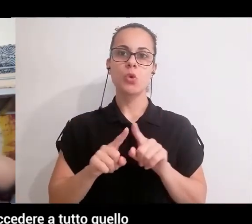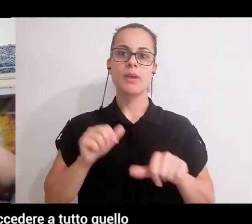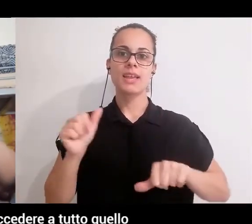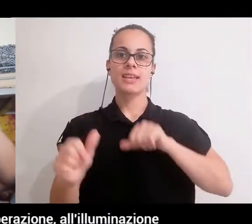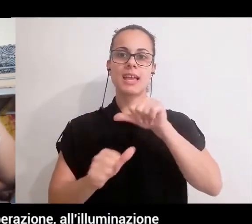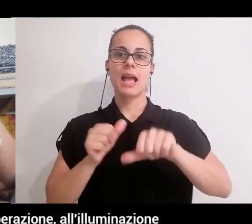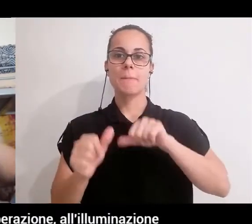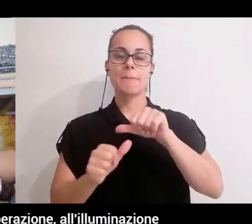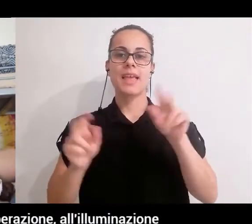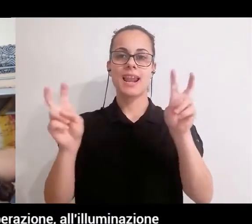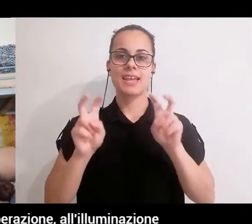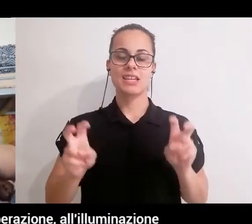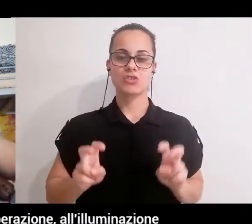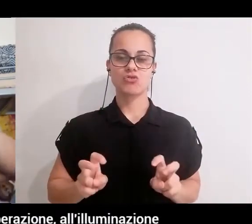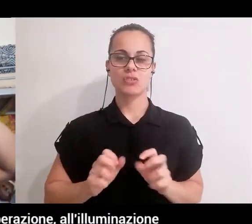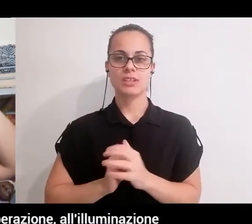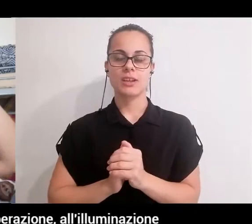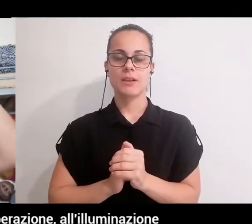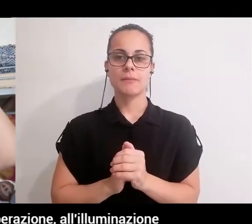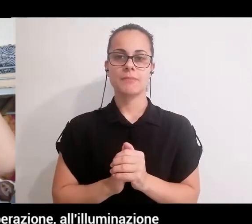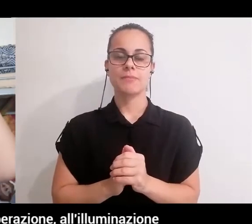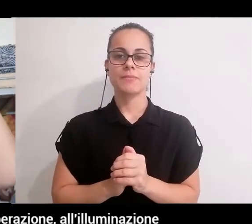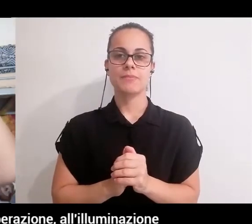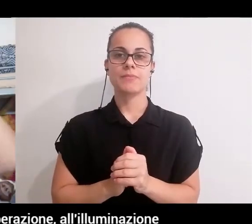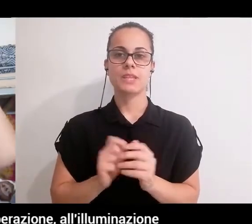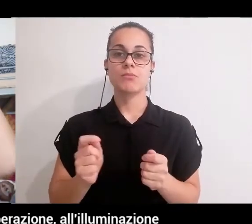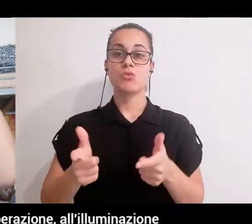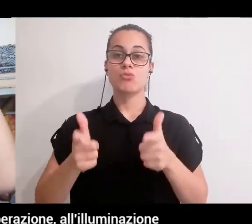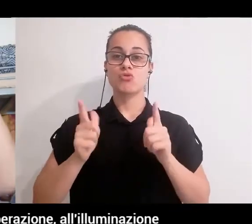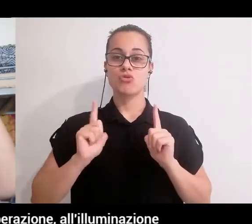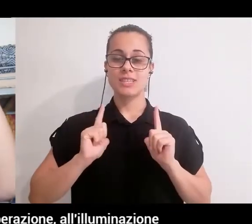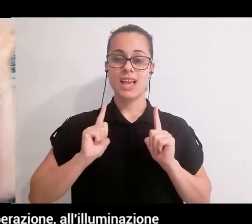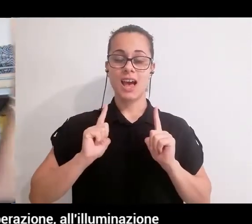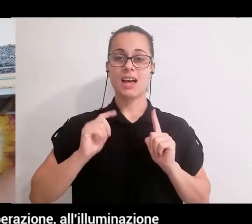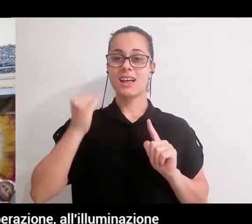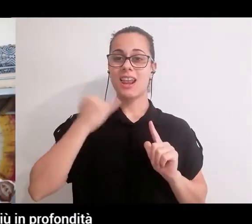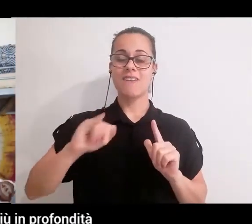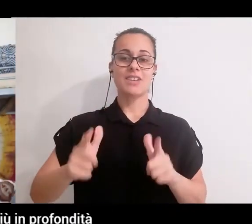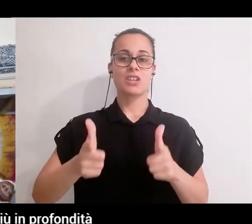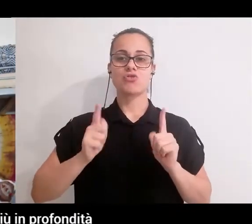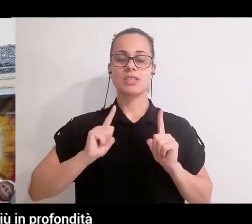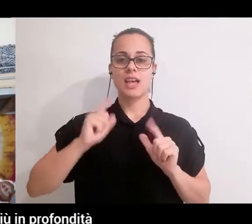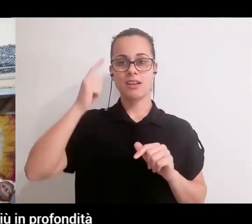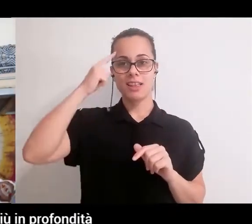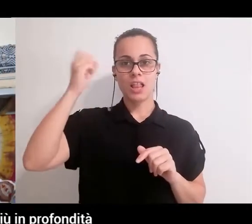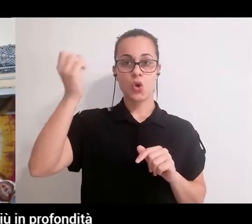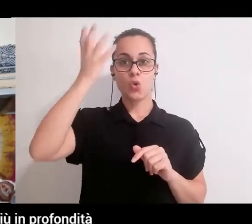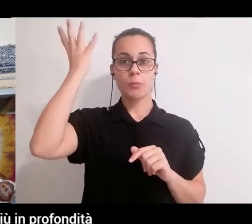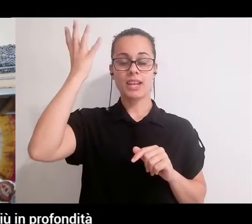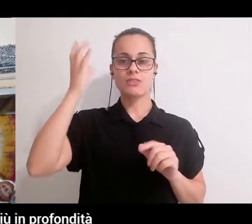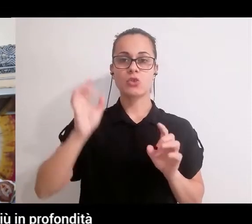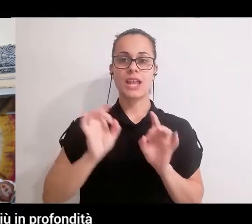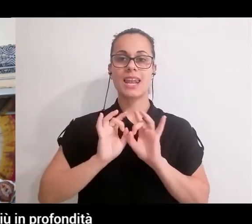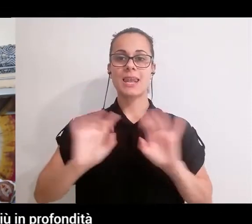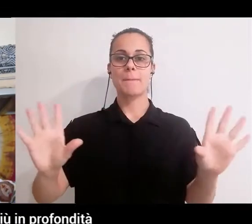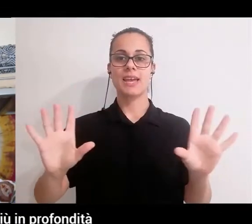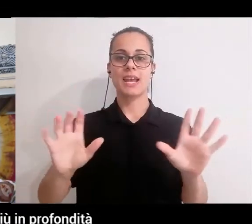quello che è ciò che vorrebbe portarci poi alla liberazione, all'illuminazione finale. Questo per